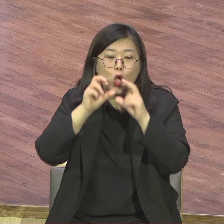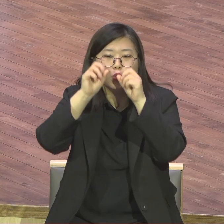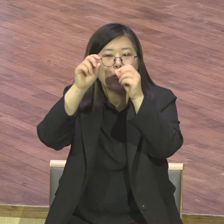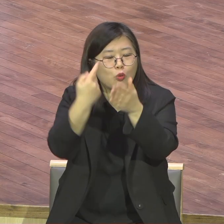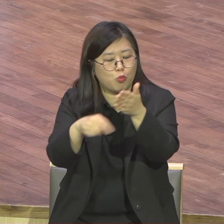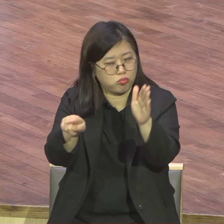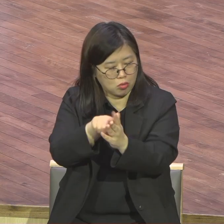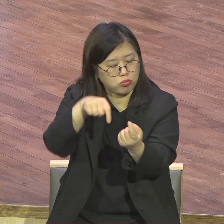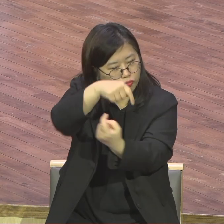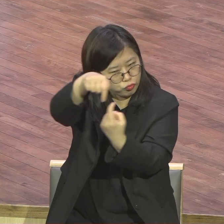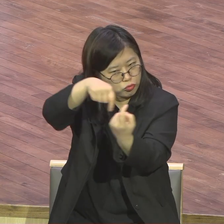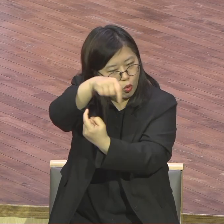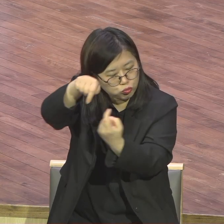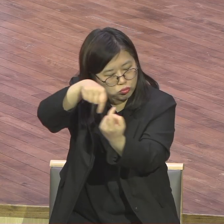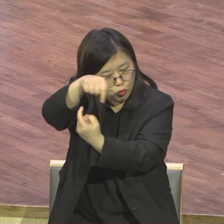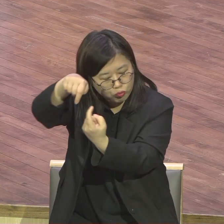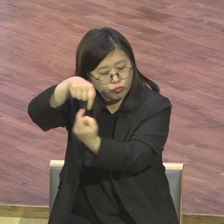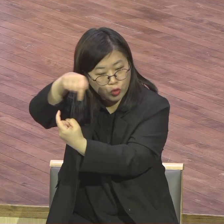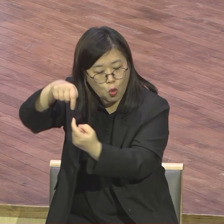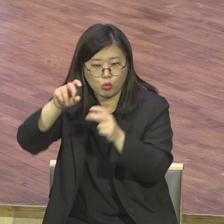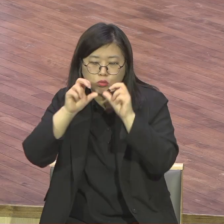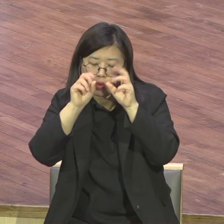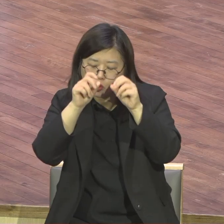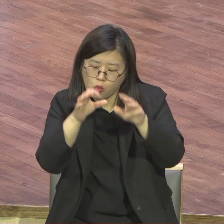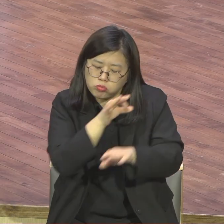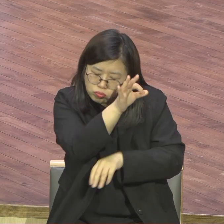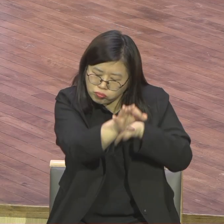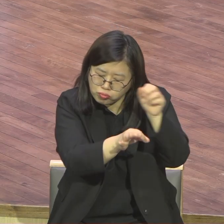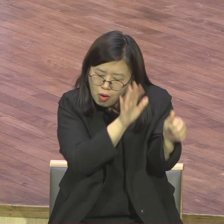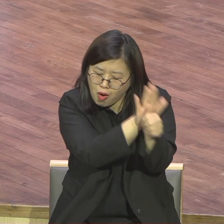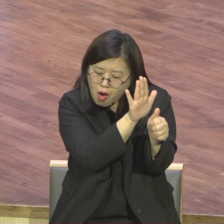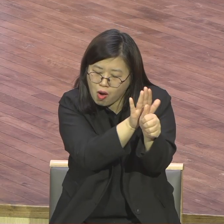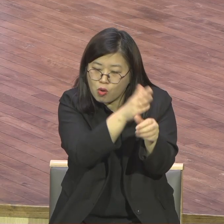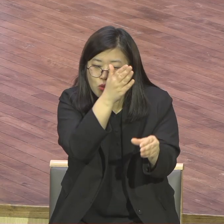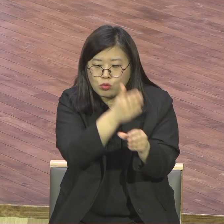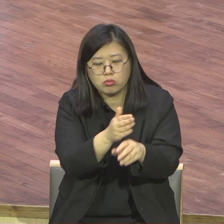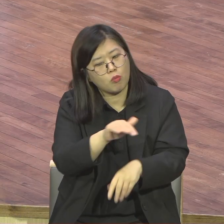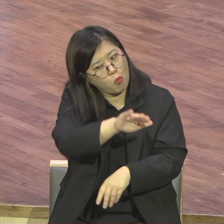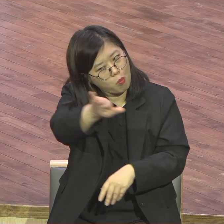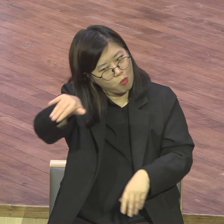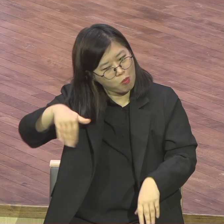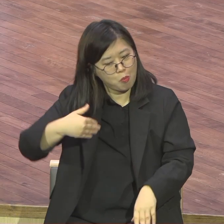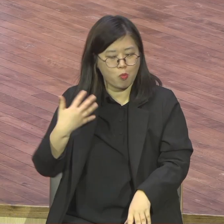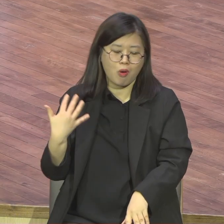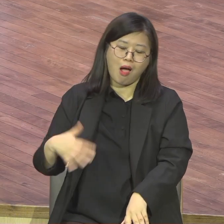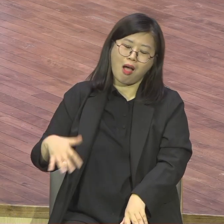분위기를 막 다 살리지. 회장 보면 장들이 몇 명이 확 교회를 살려줘.